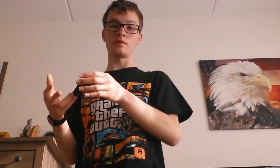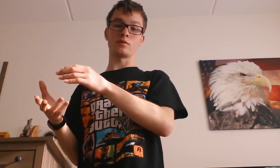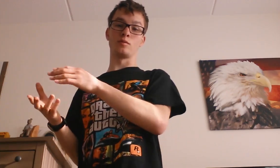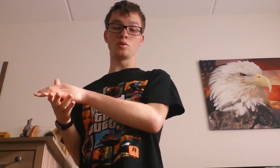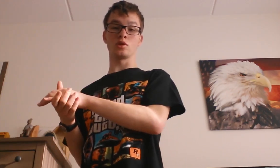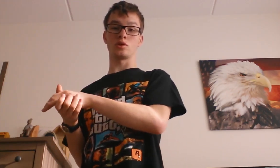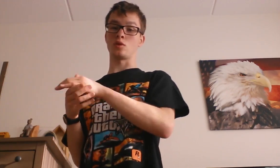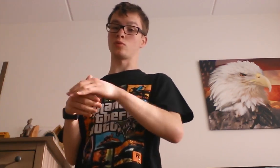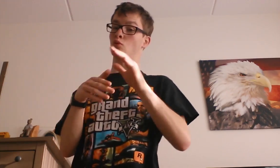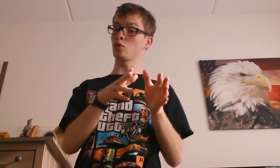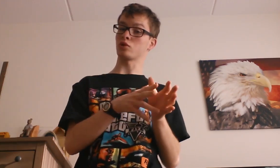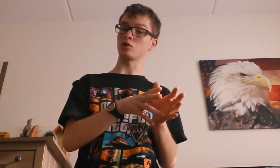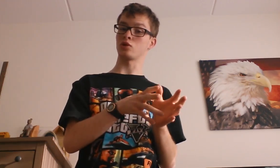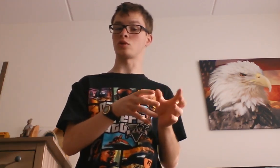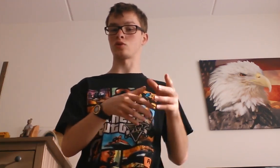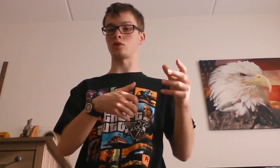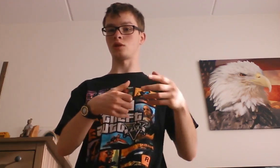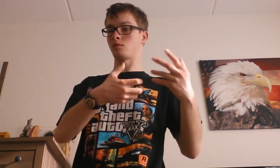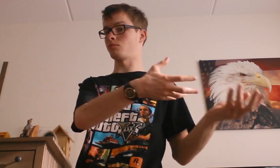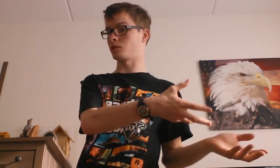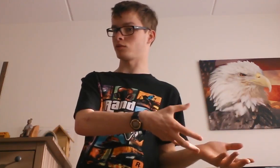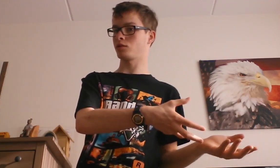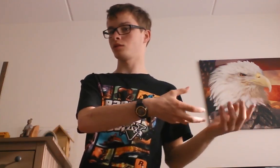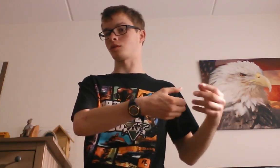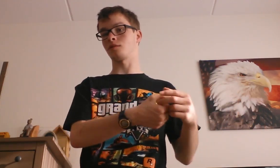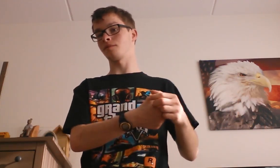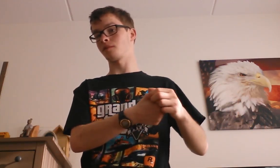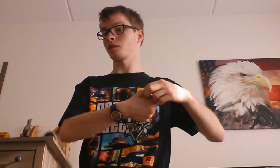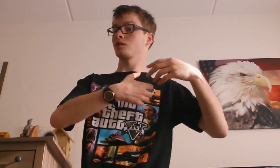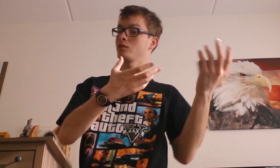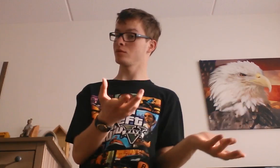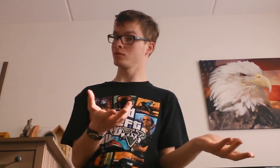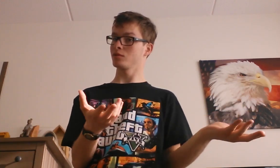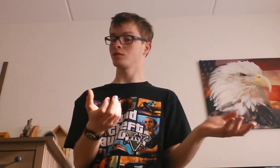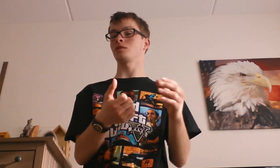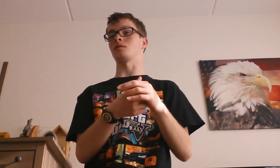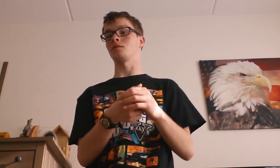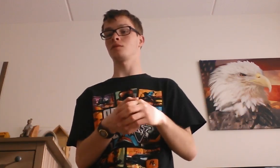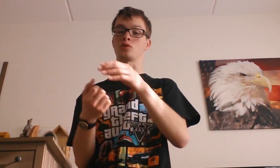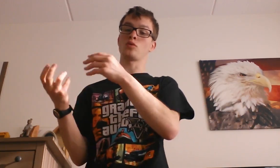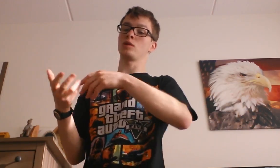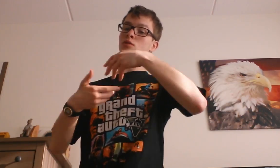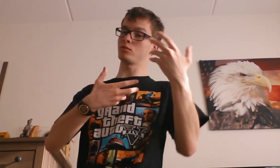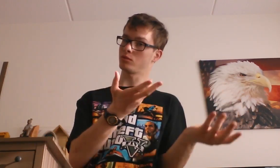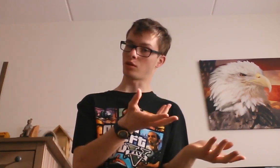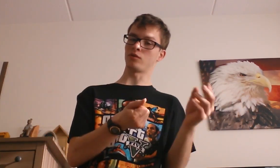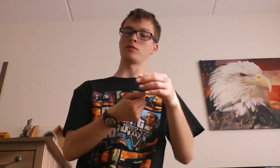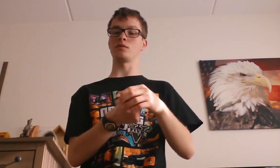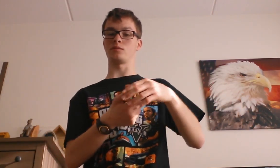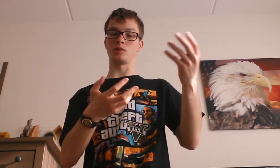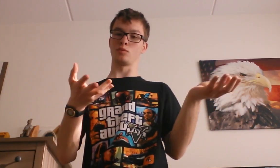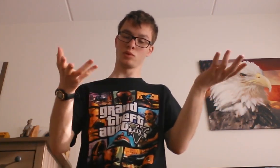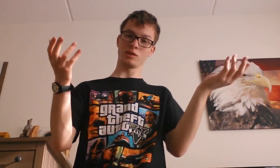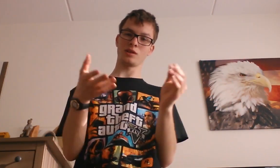de moeders die hebben dochters als die minder kinderen hebben. En dat is ook een moeders